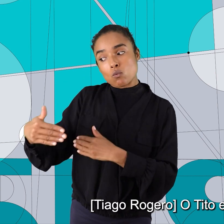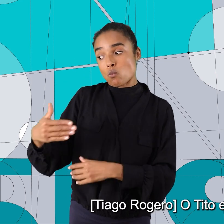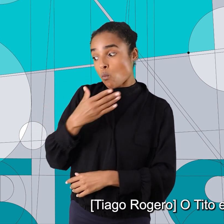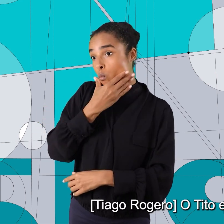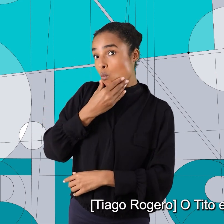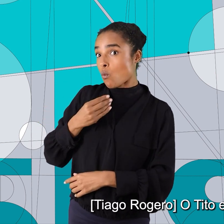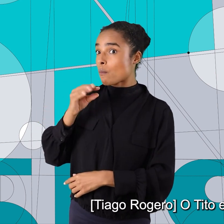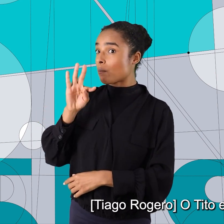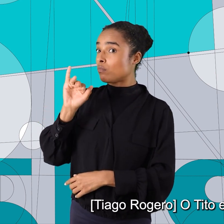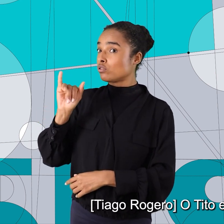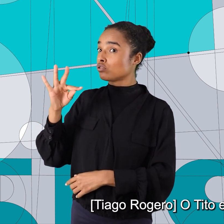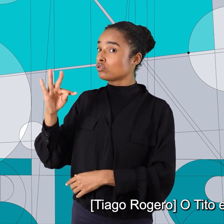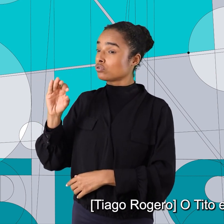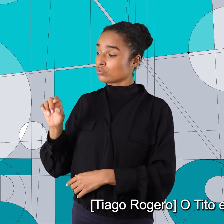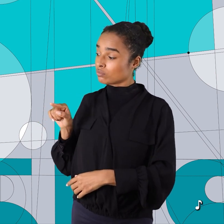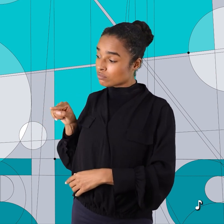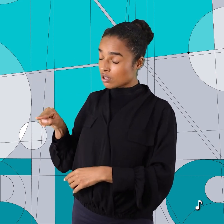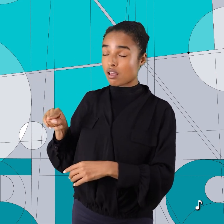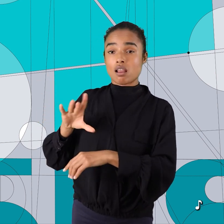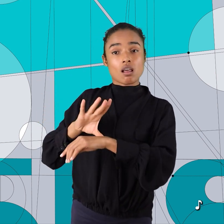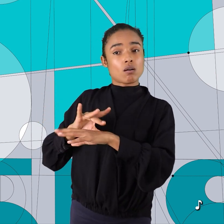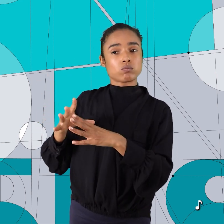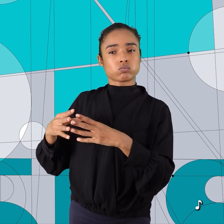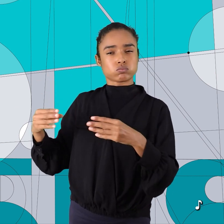O Tito era curandeiro.